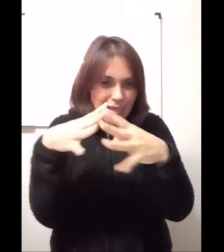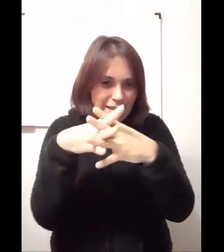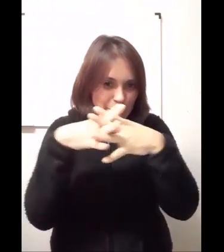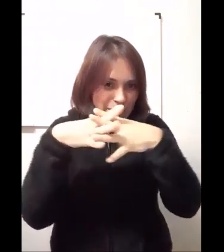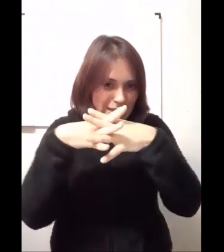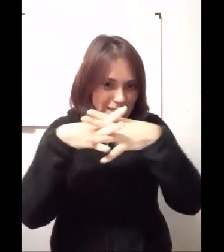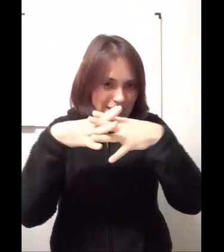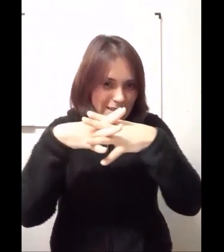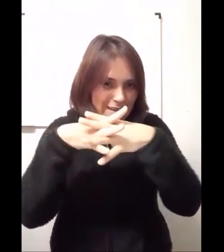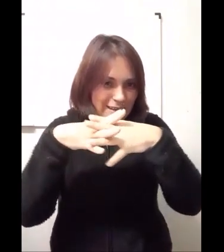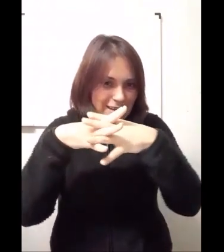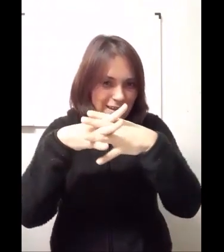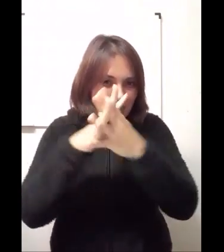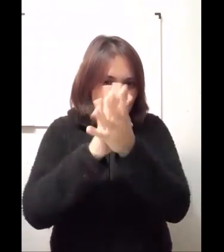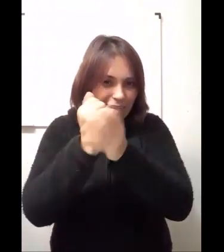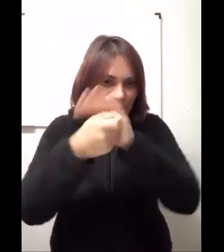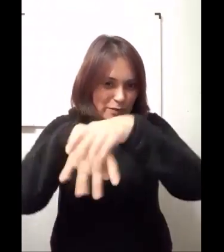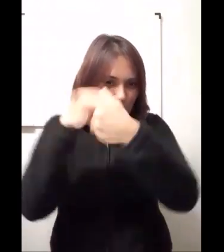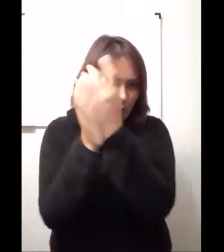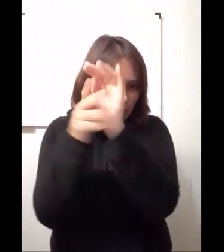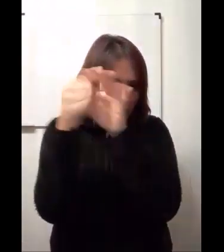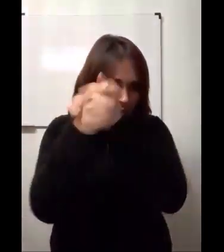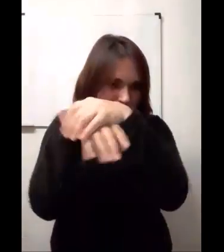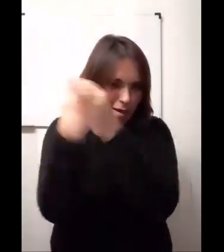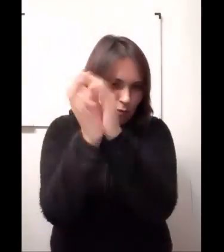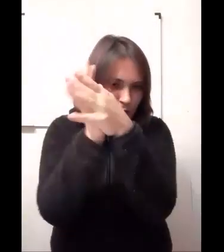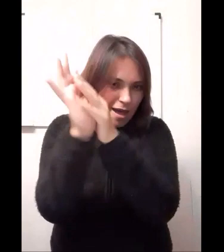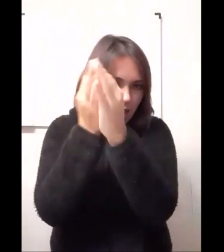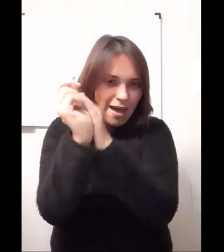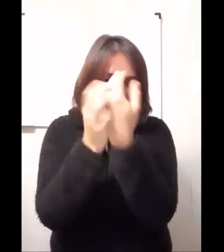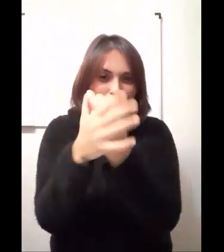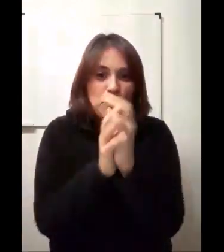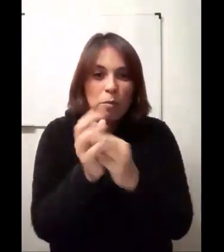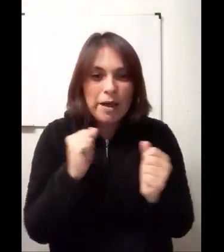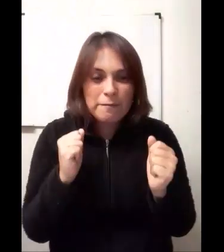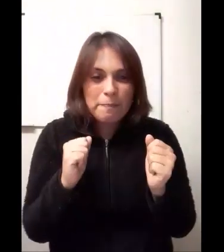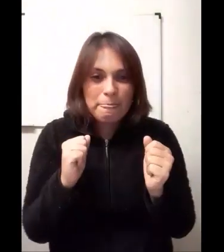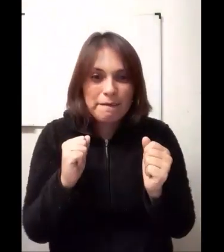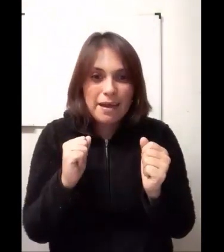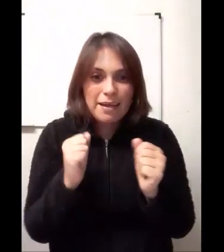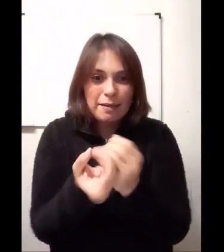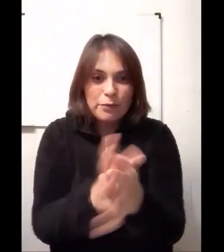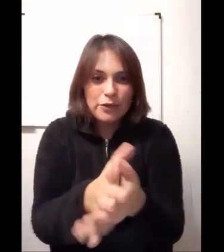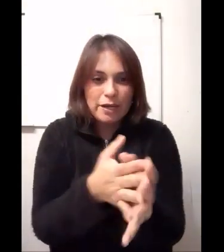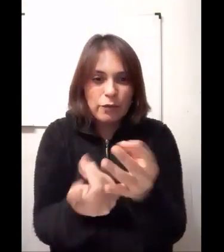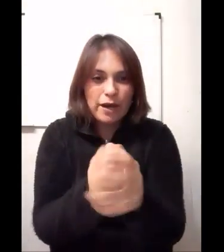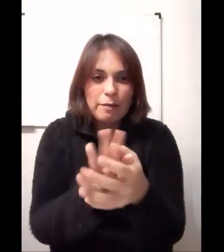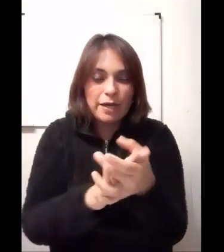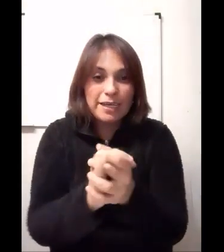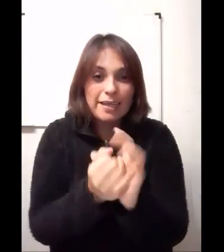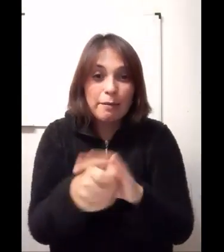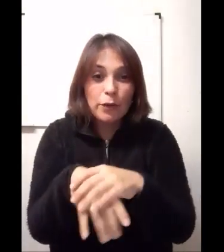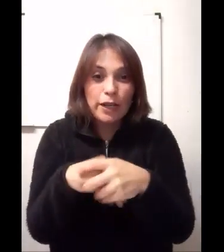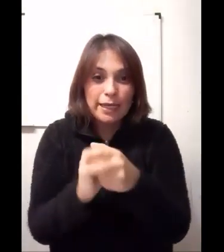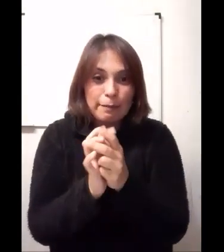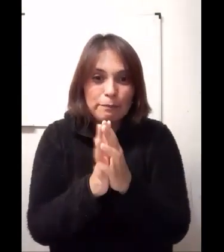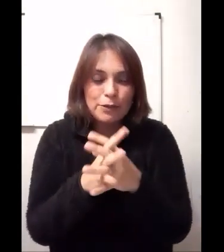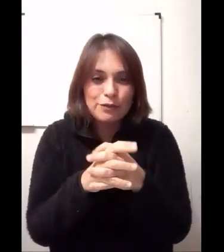después así, después devolvemos, hasta espuma, ya, y después nos enjuagamos. Ahí quedamos limpios.